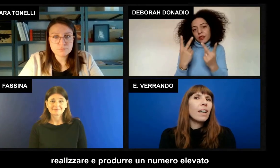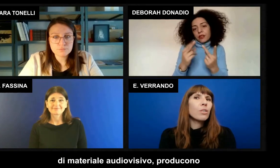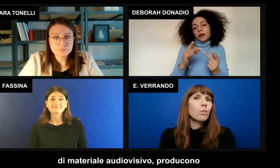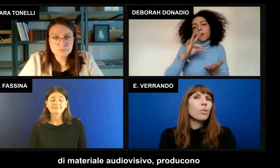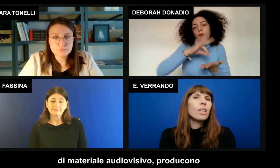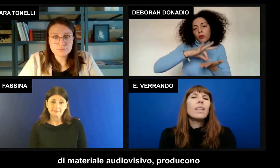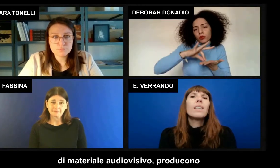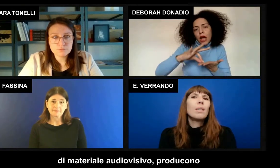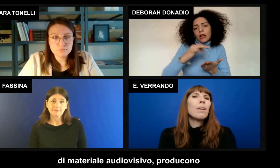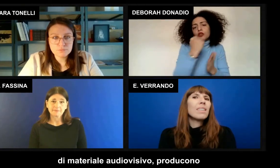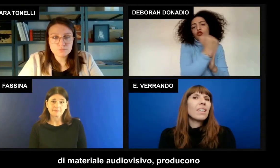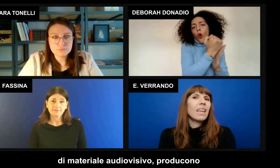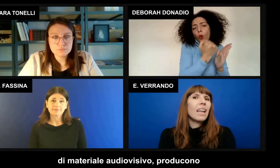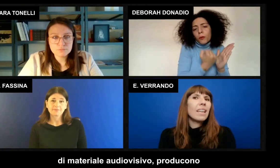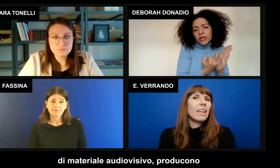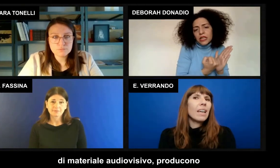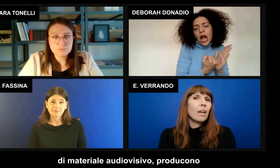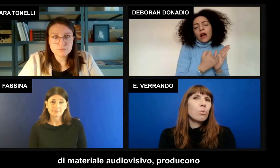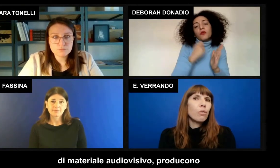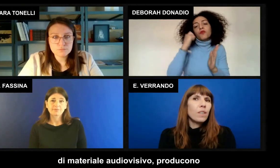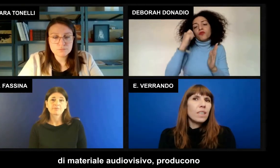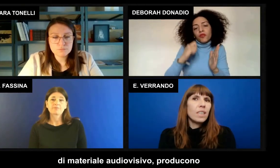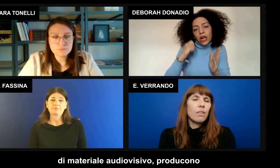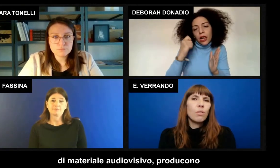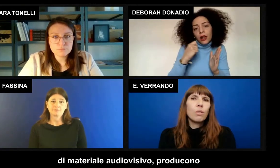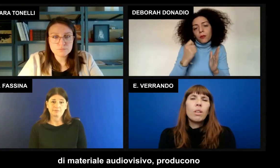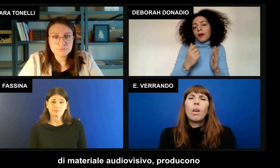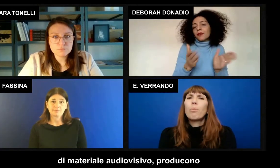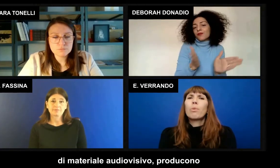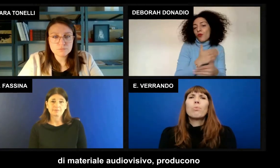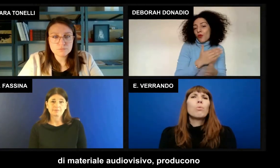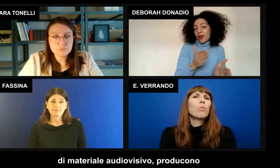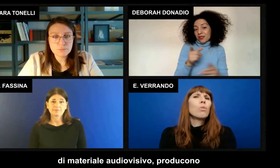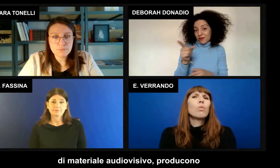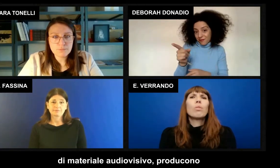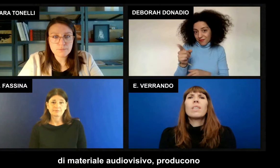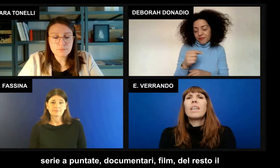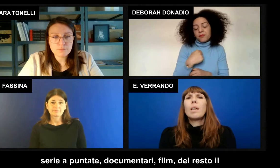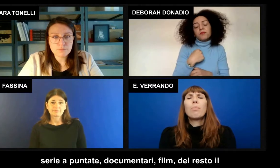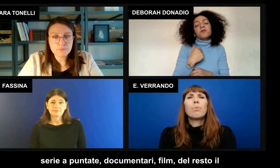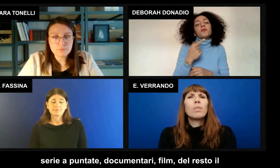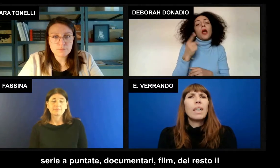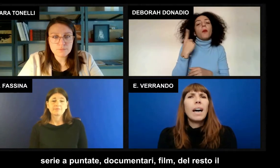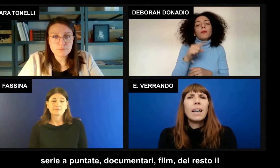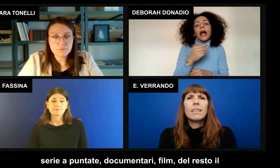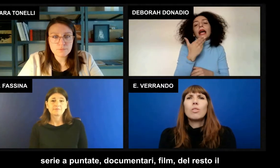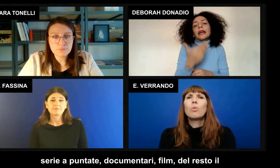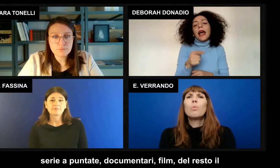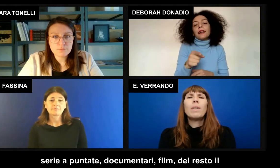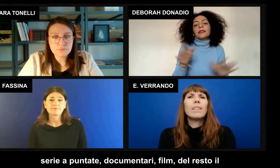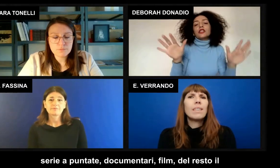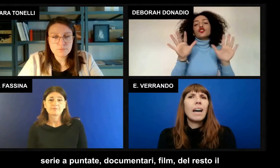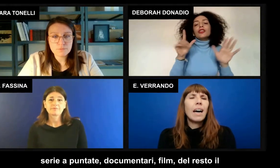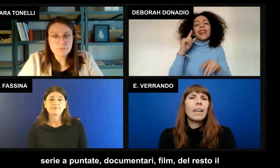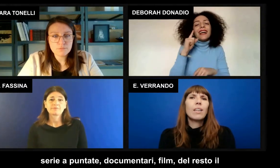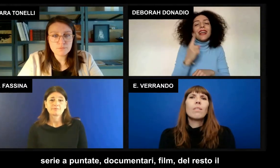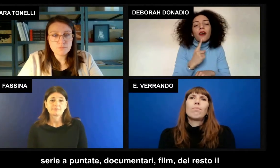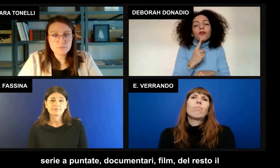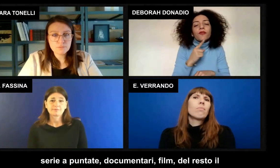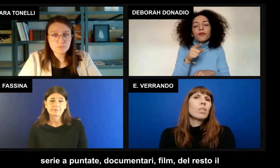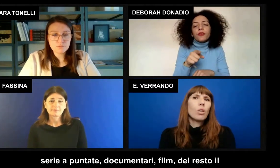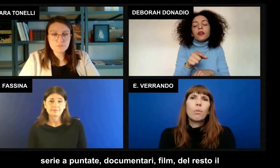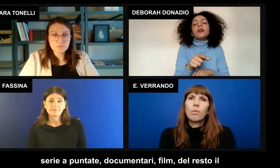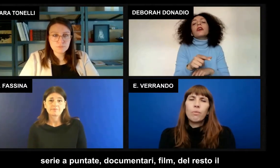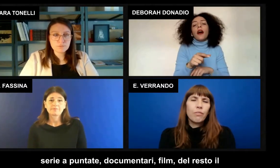elevato di materiale audiovisivo. producono serie appuntati, documentari,